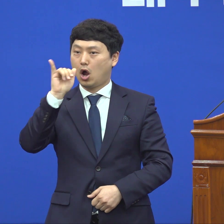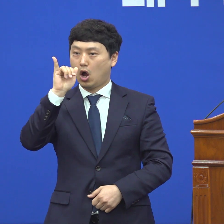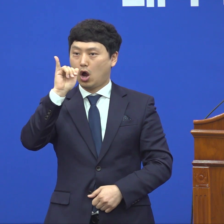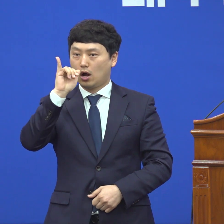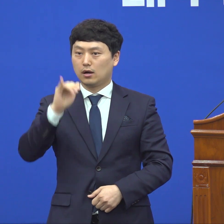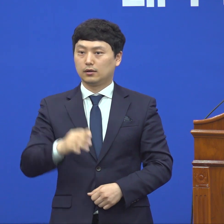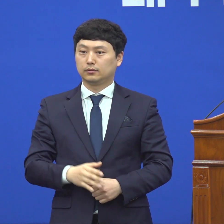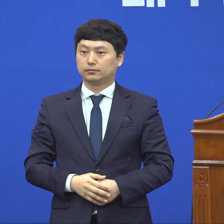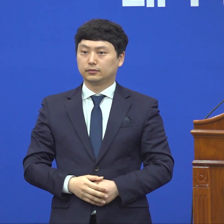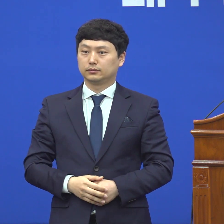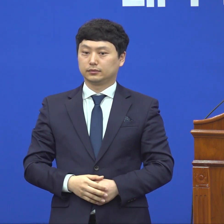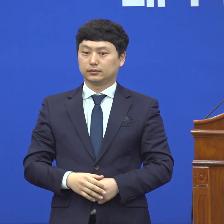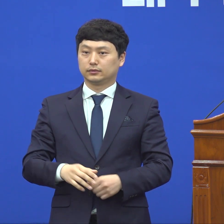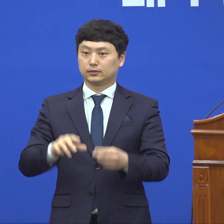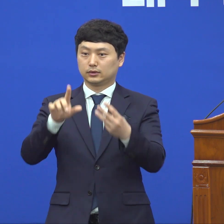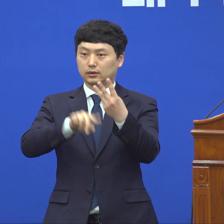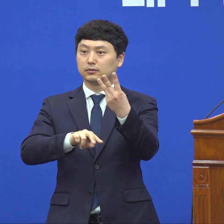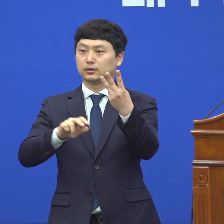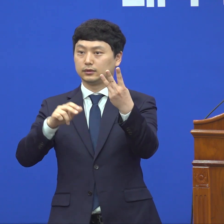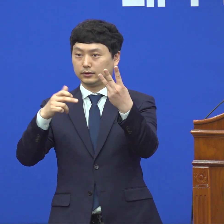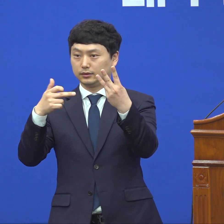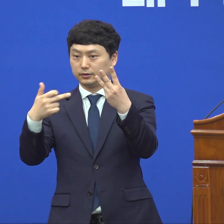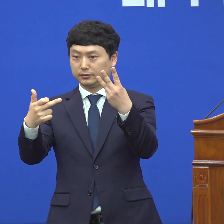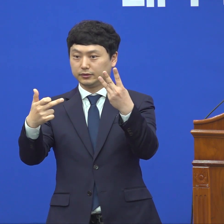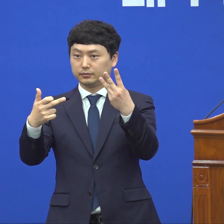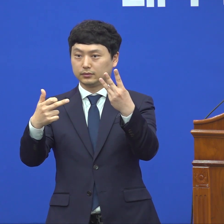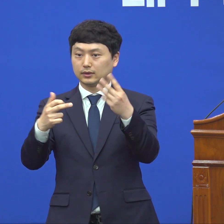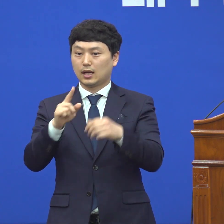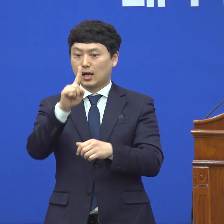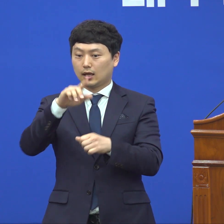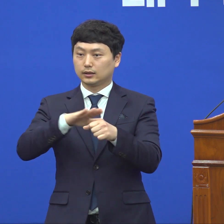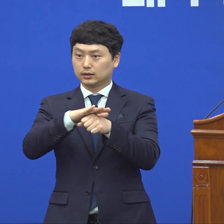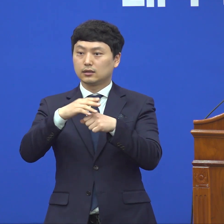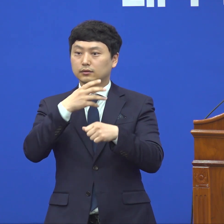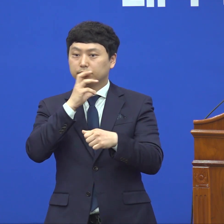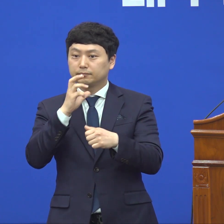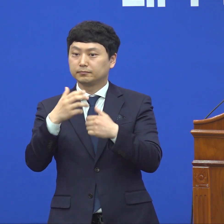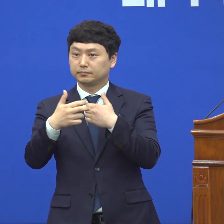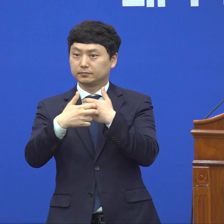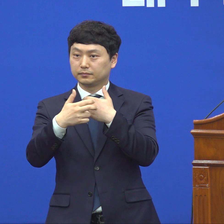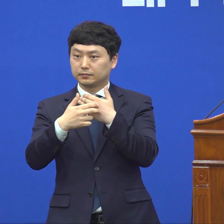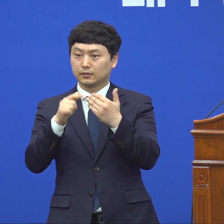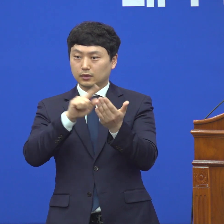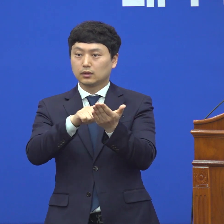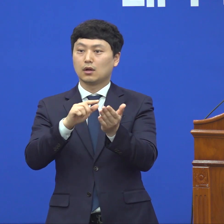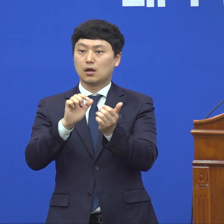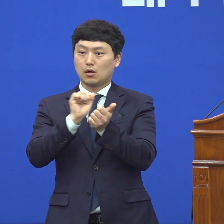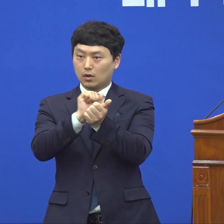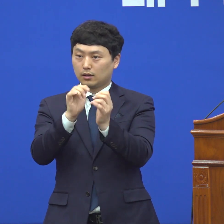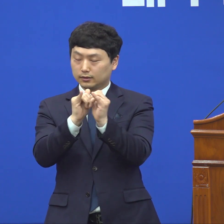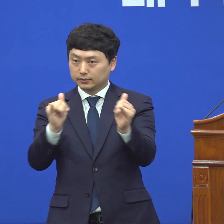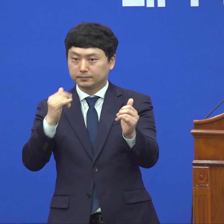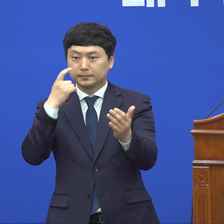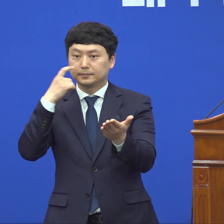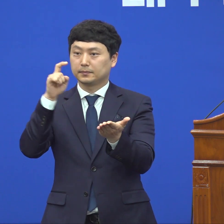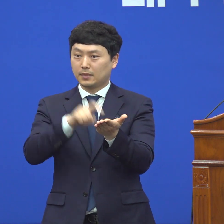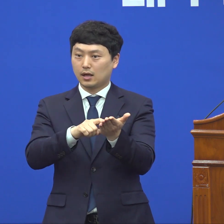3월 17일 한사람 양동 이동 중에 검사한 것에서 코로나 양성을 받으셨고 3월 19일 날